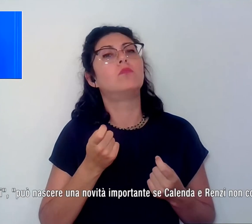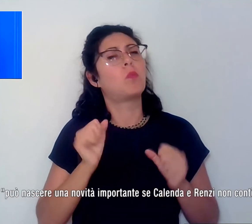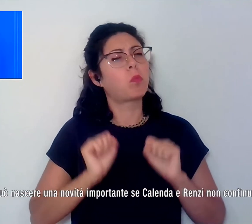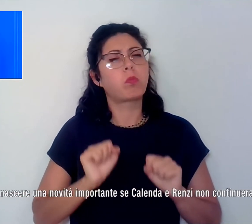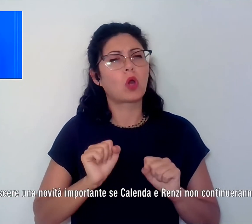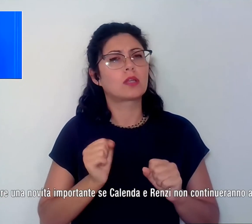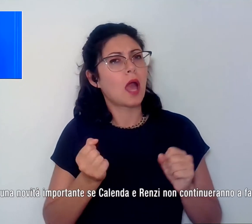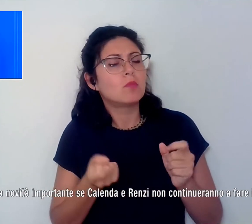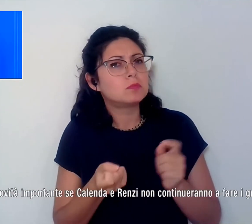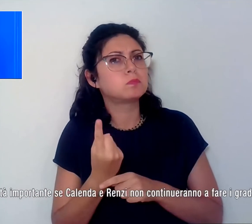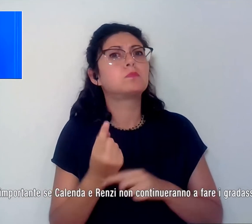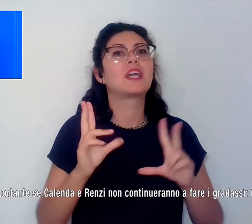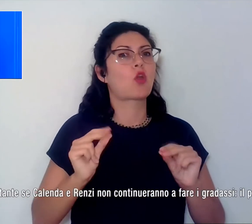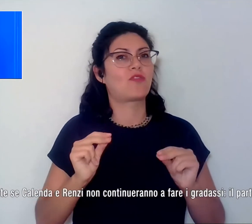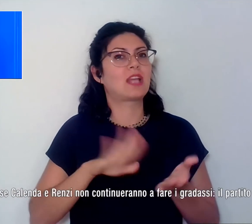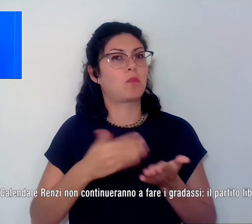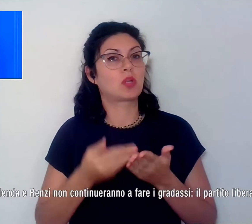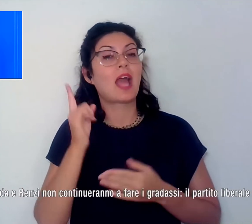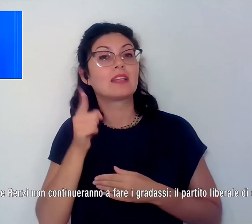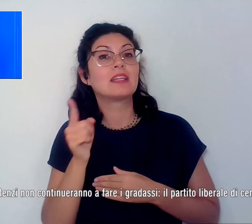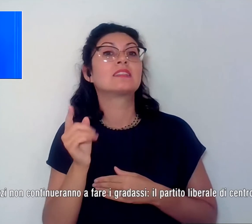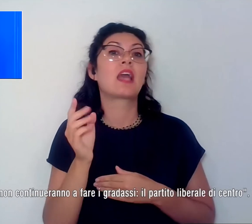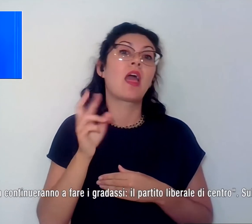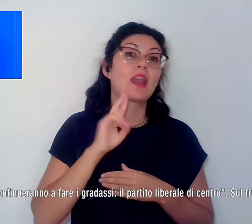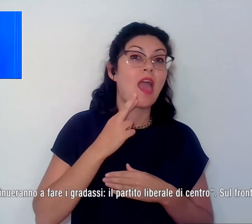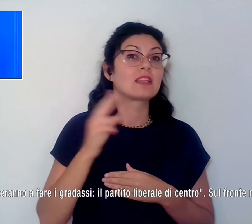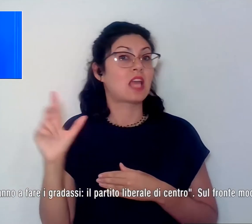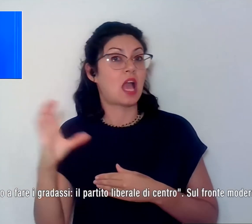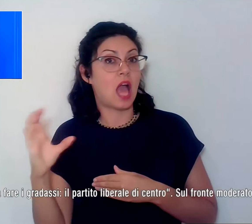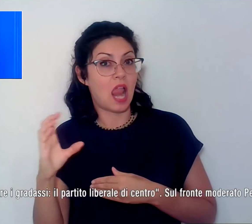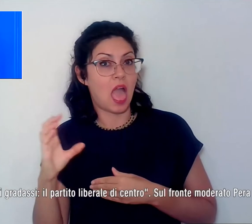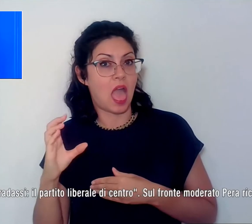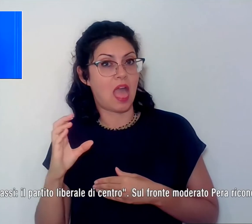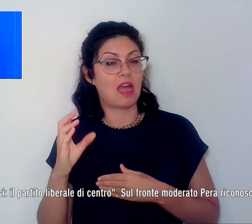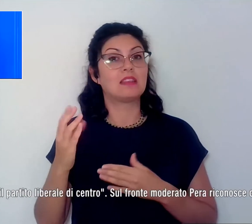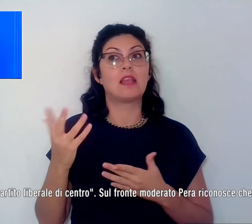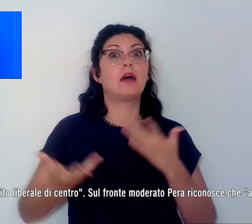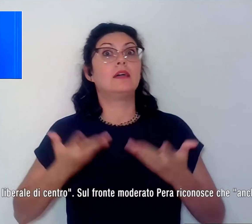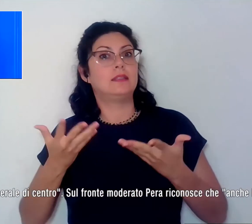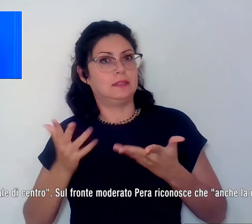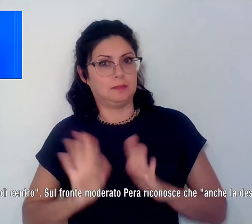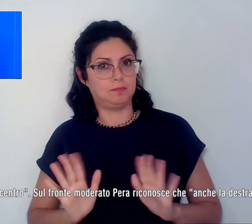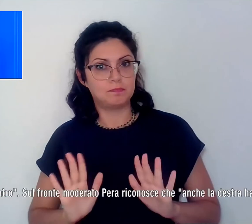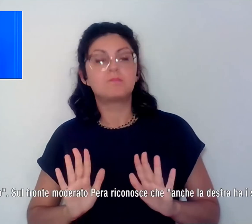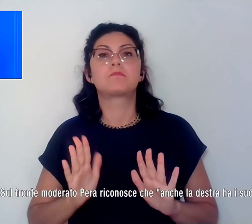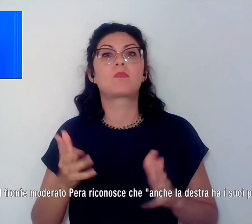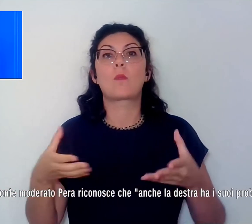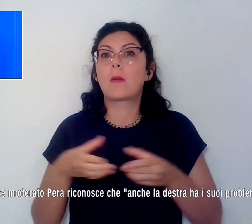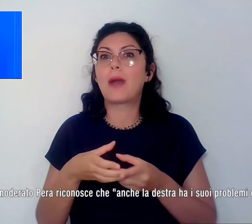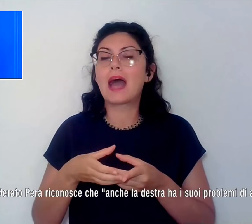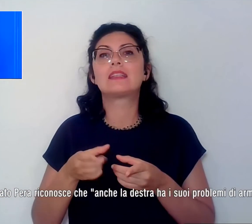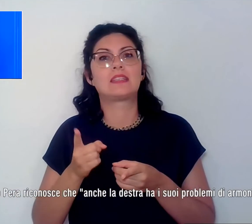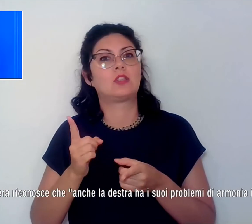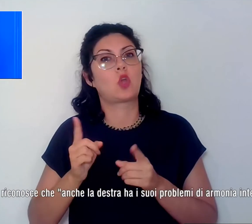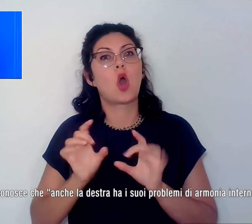importante se Calenda e Renzi non continueranno a fare i gradassi. Il partito liberale di centro. Sul fronte moderato